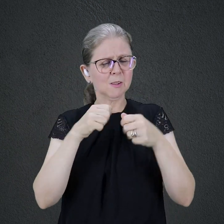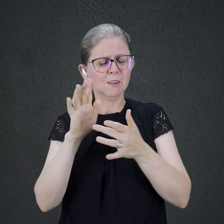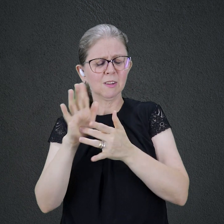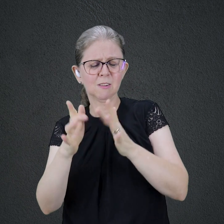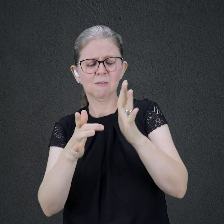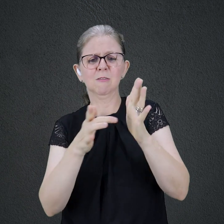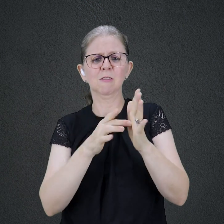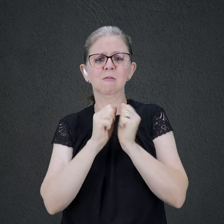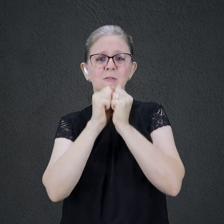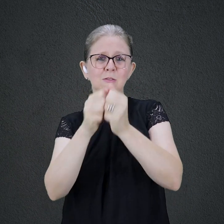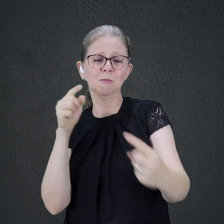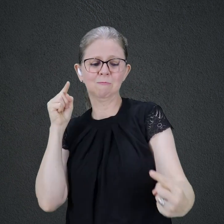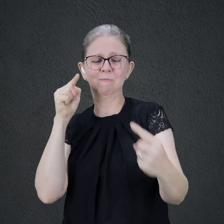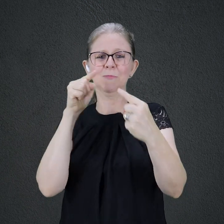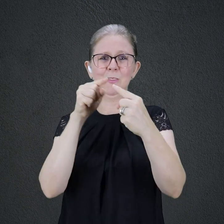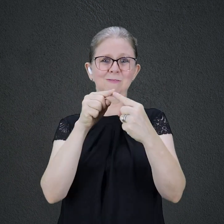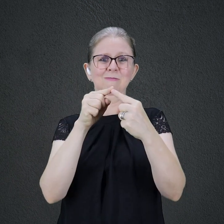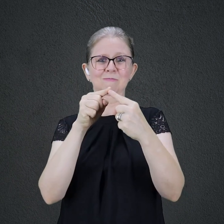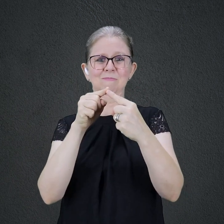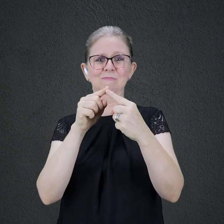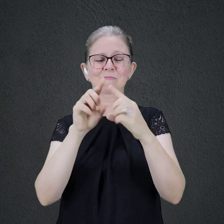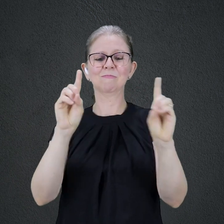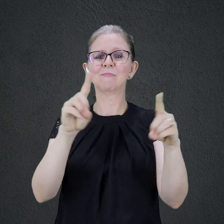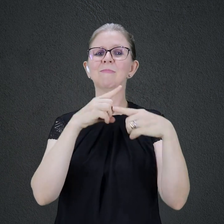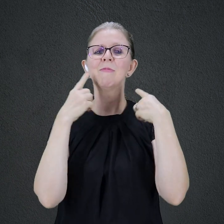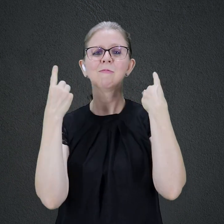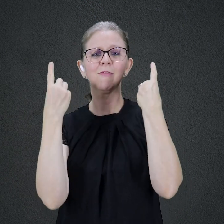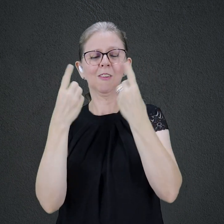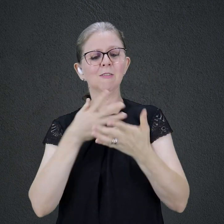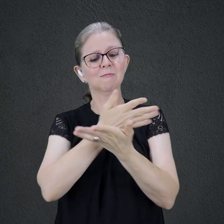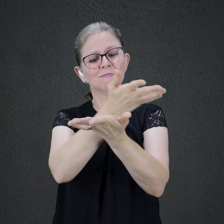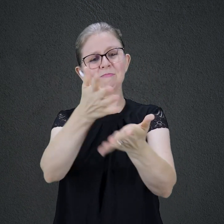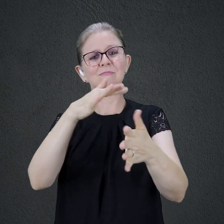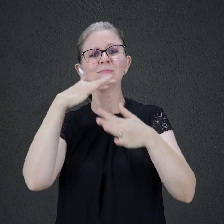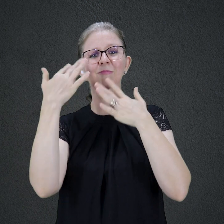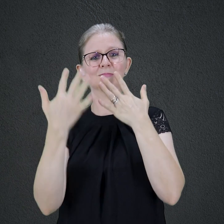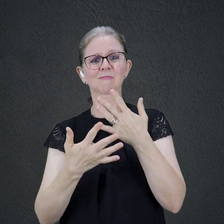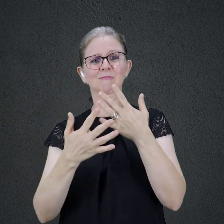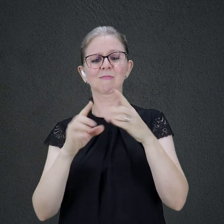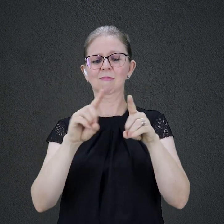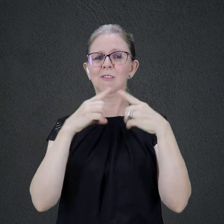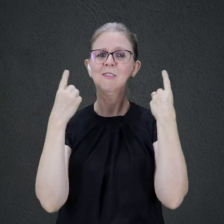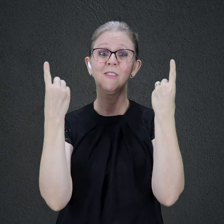ouviu Presente Diário. O devocional de todos os que buscam a Deus. Acesse